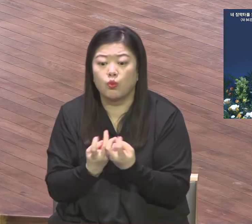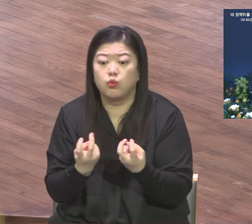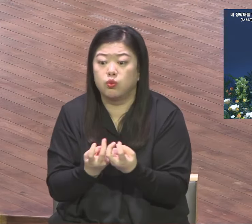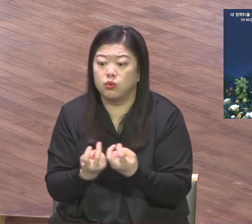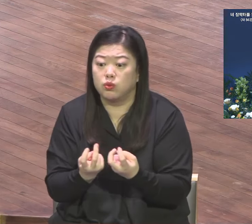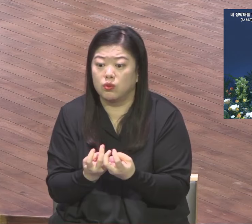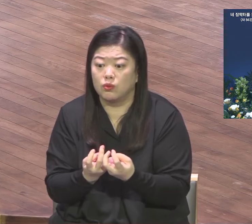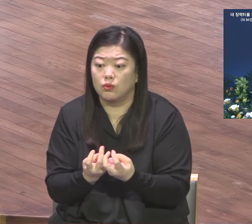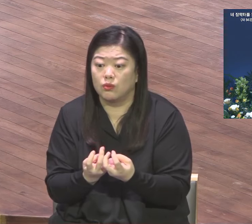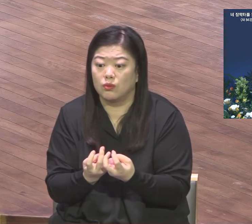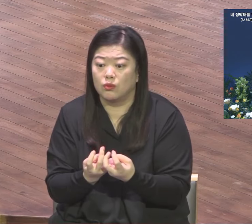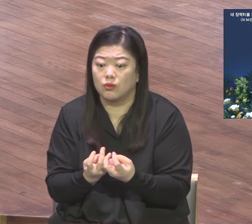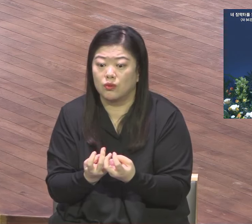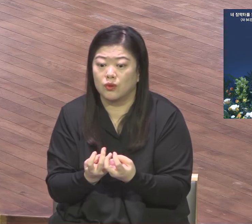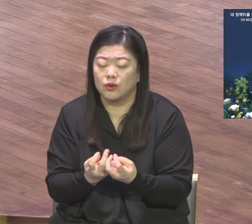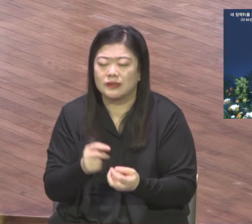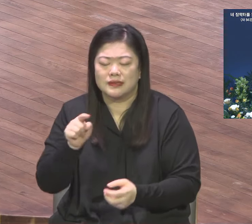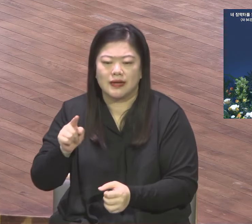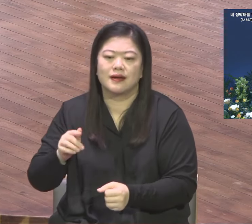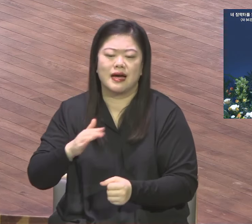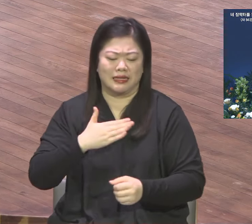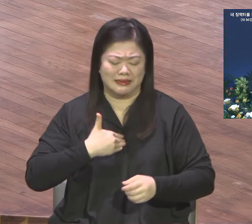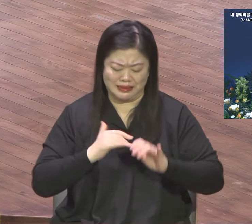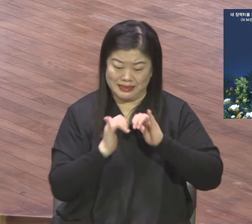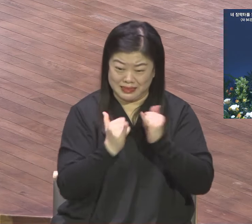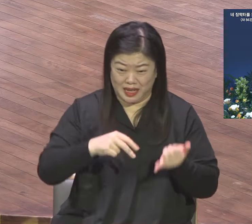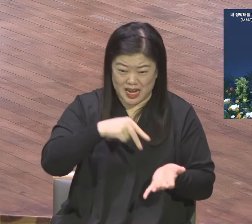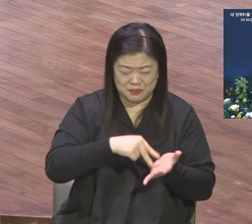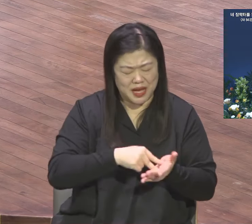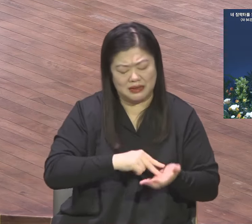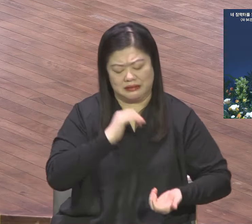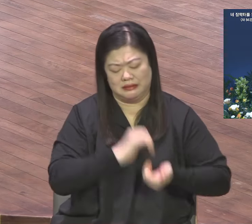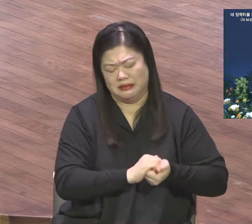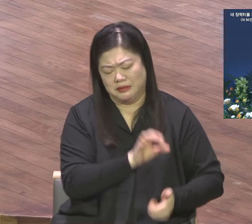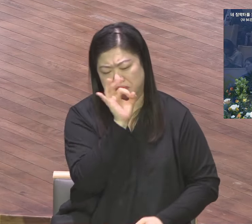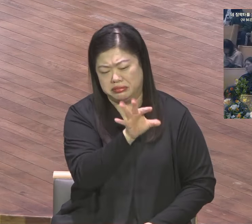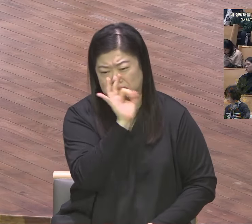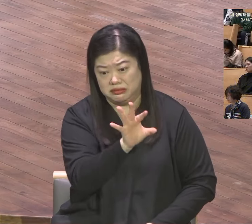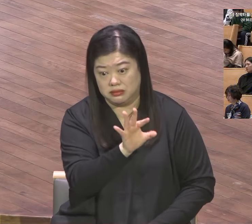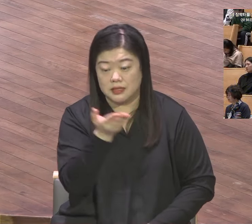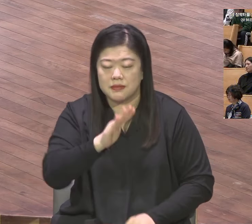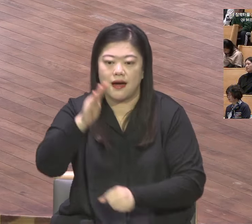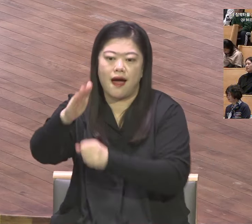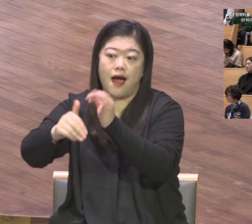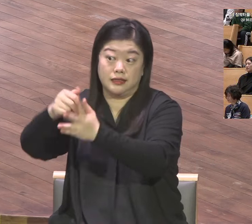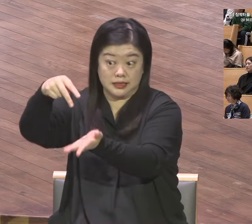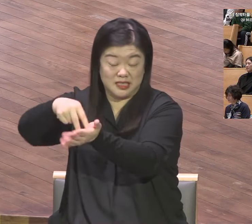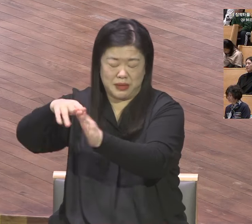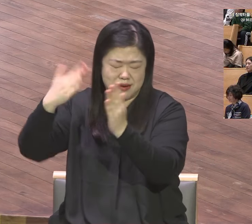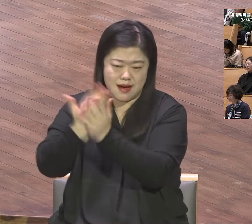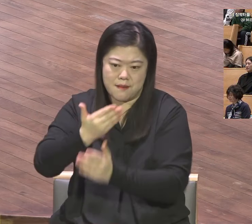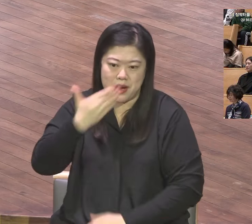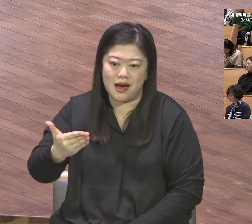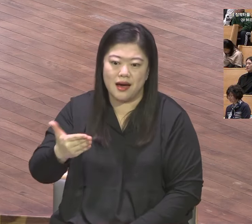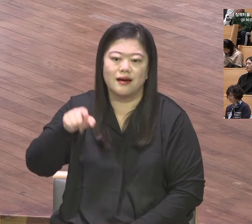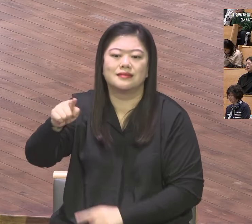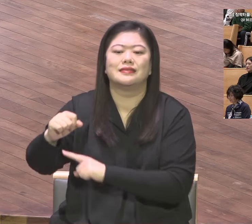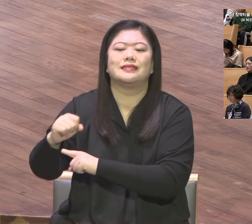하나님의 석회의를 체험할 수 있는 그릇을 갖추라. 그릇을 갖춰야 될 그릇. 믿음의 그릇.